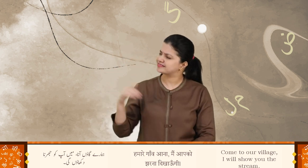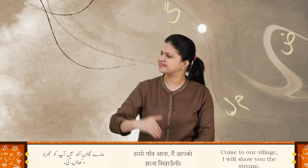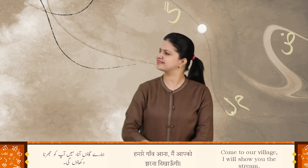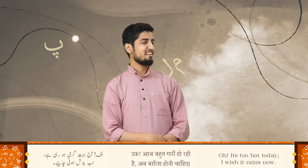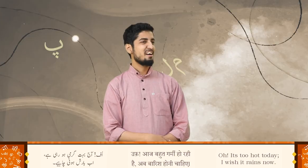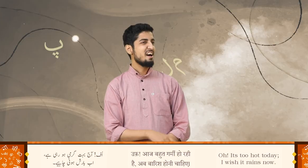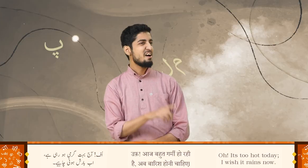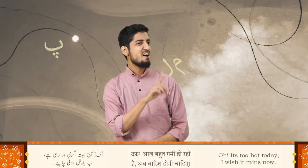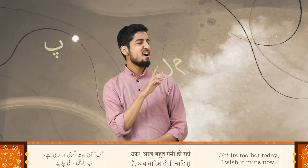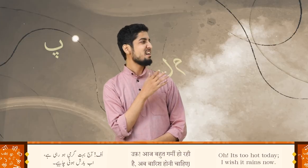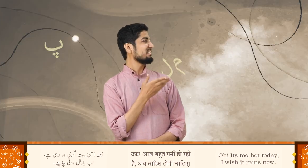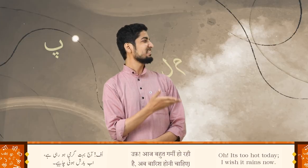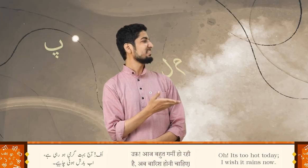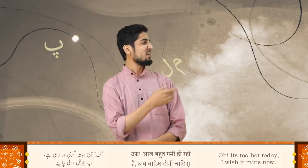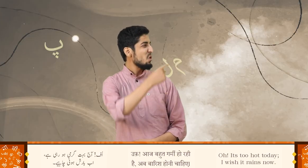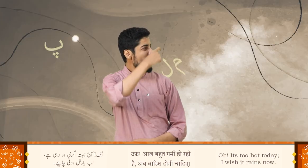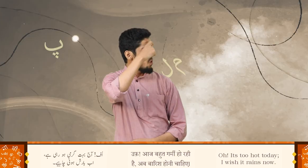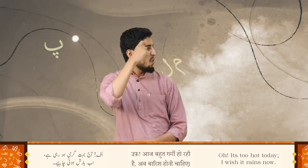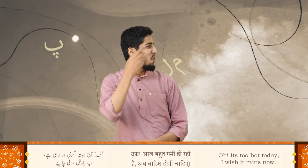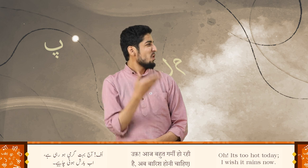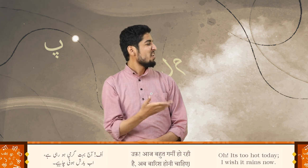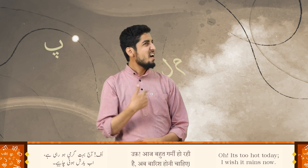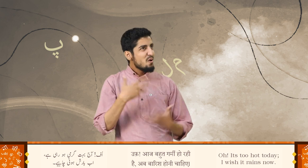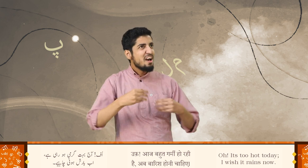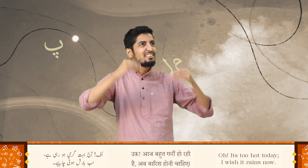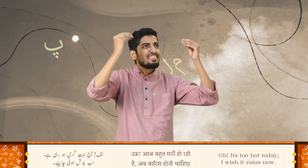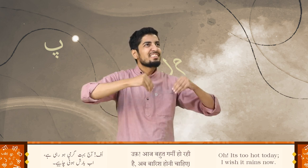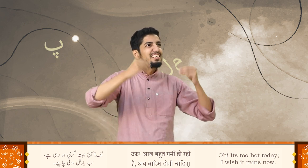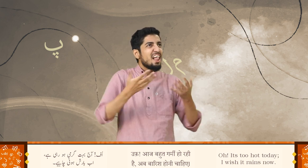اُف! آج بہت گرمی ہو رہی ہے اب بارش ہونی چاہیے